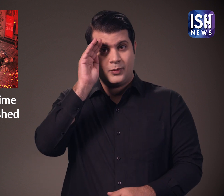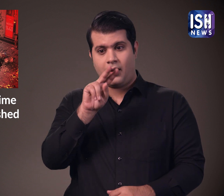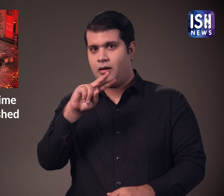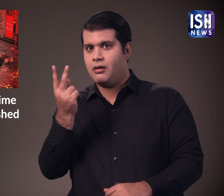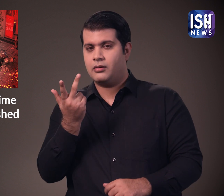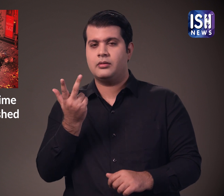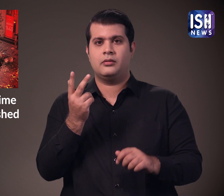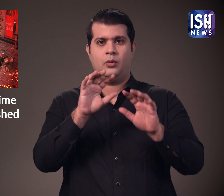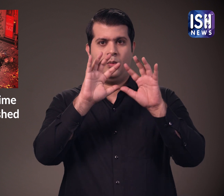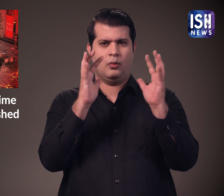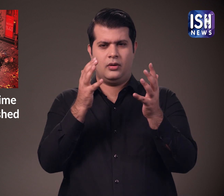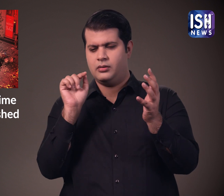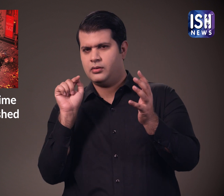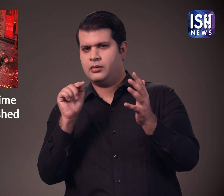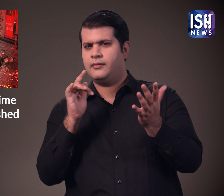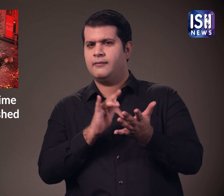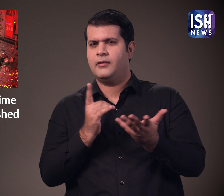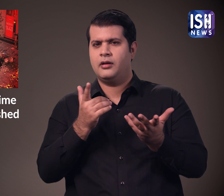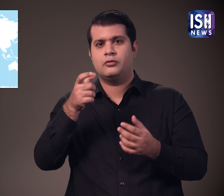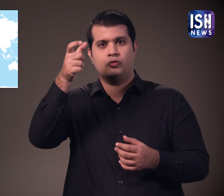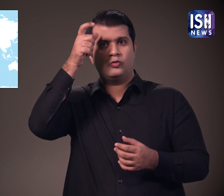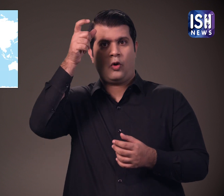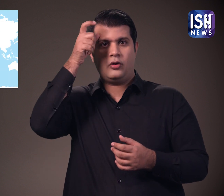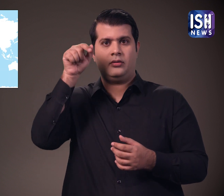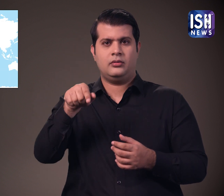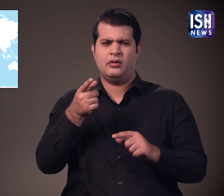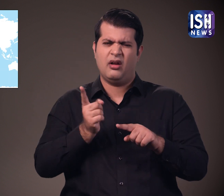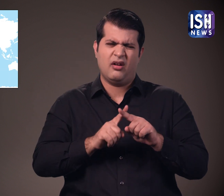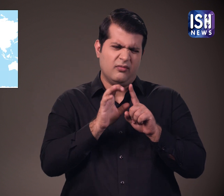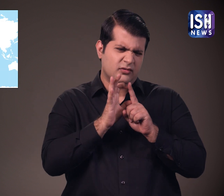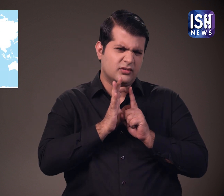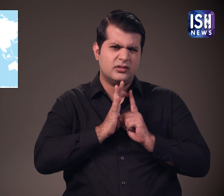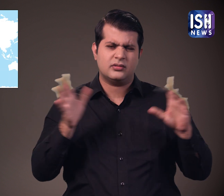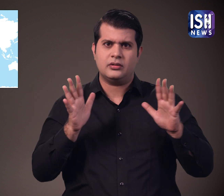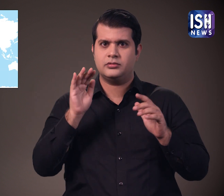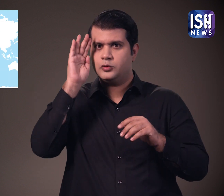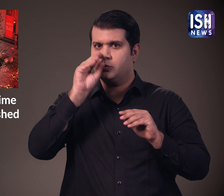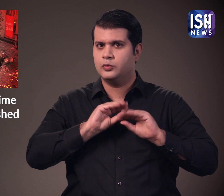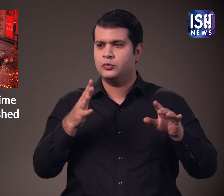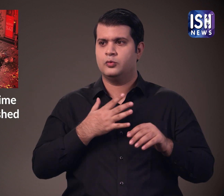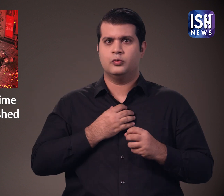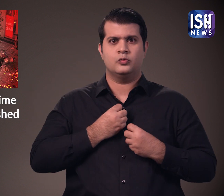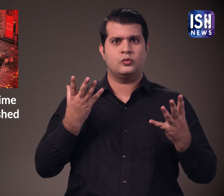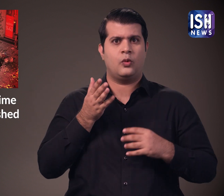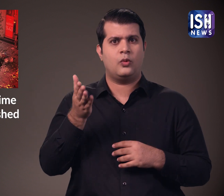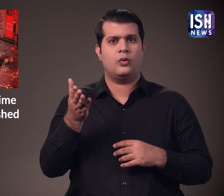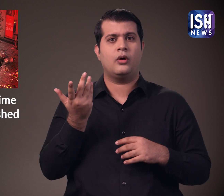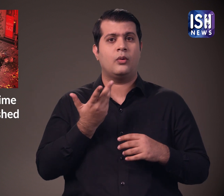इस बीच एक अन्या खबर में 13 नमबर 2022 को तूर्की में एक चौकाने वाली घटना सामने